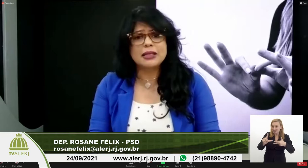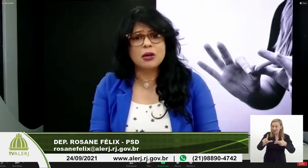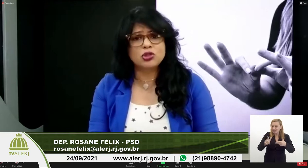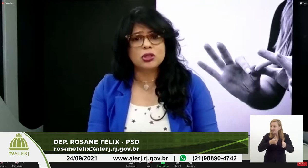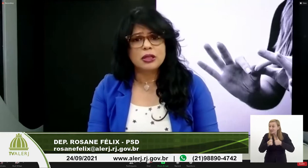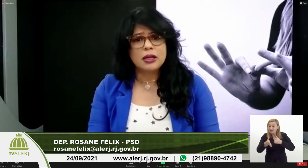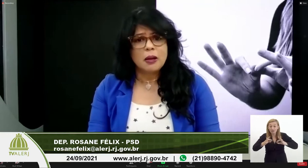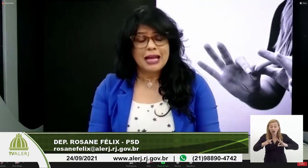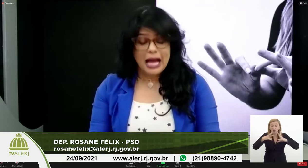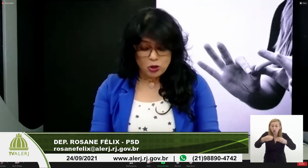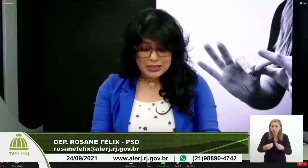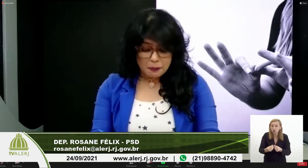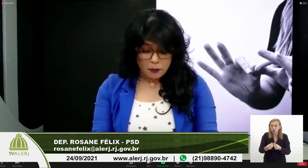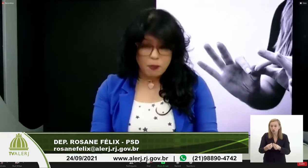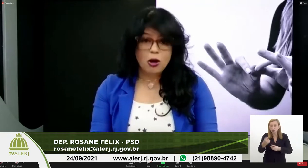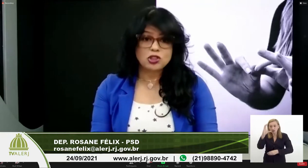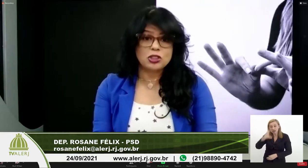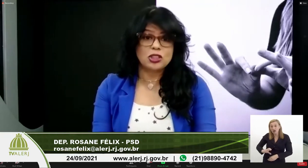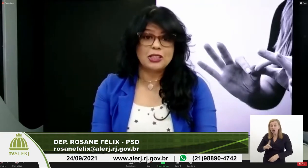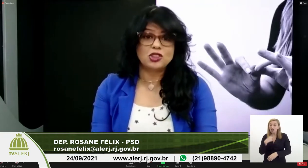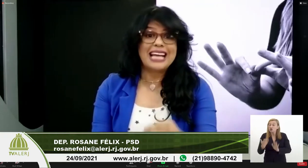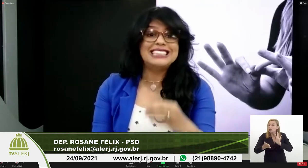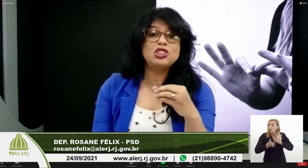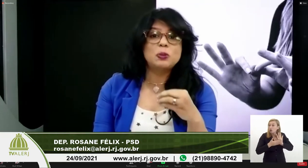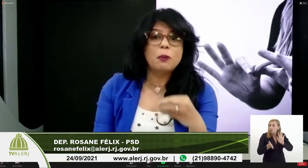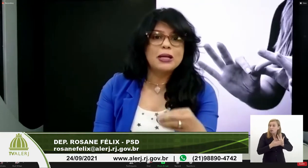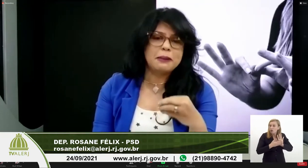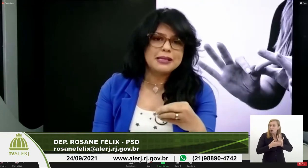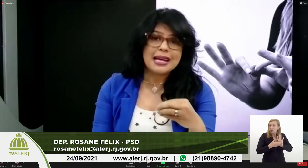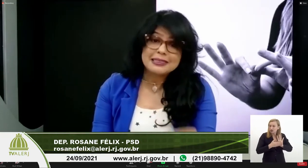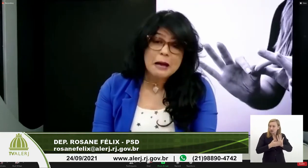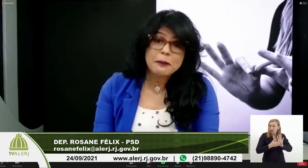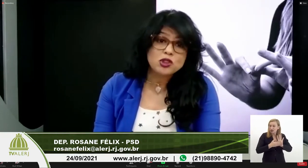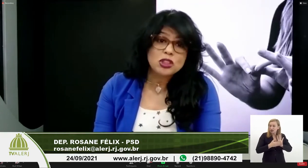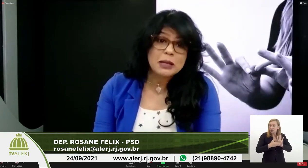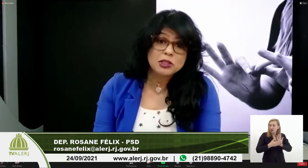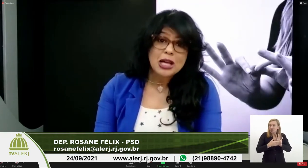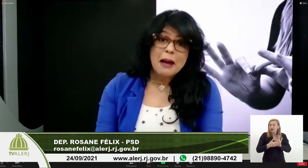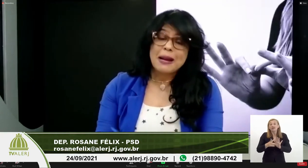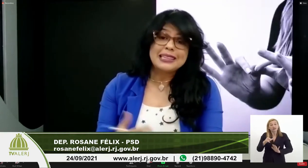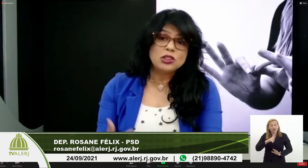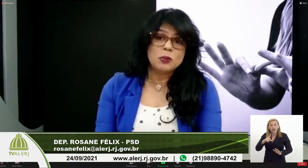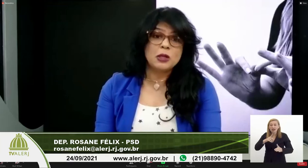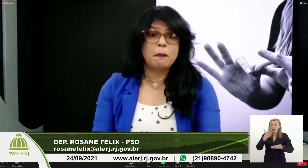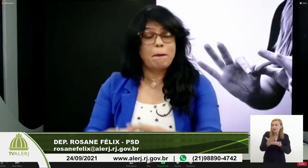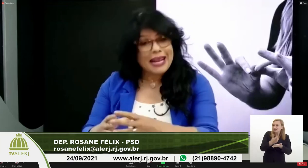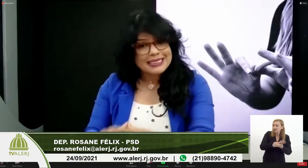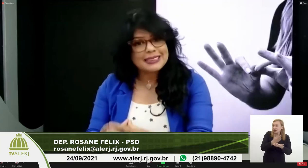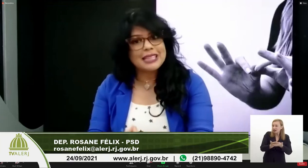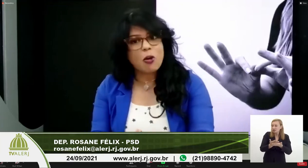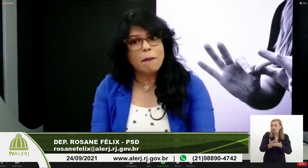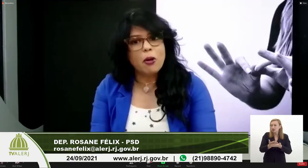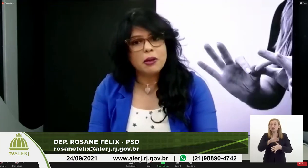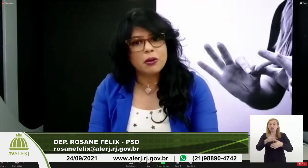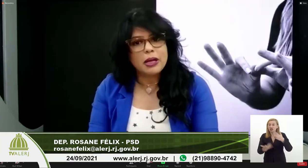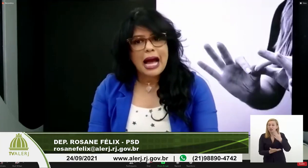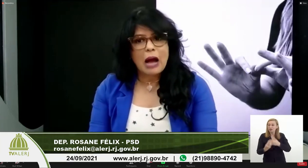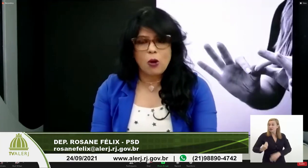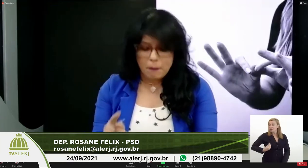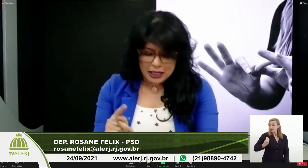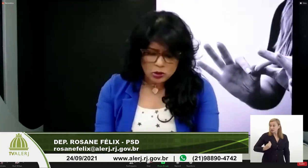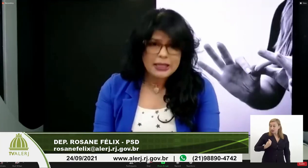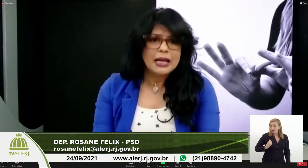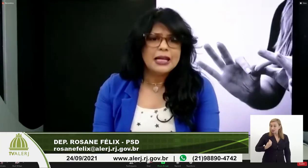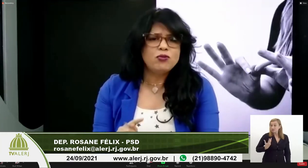todos os cidadãos. Porque a nossa proposta, gente, é disponibilizar intérpretes de libras para atendimento presencial ou público,